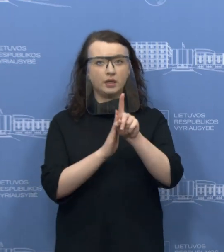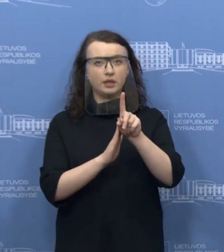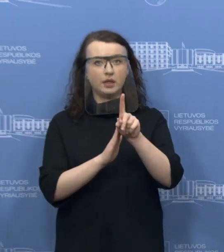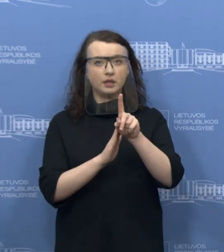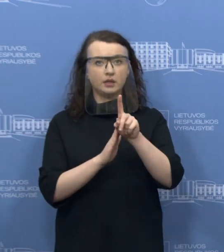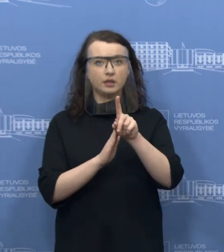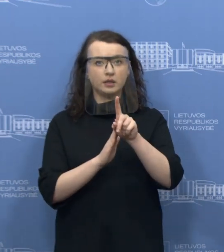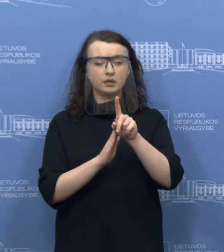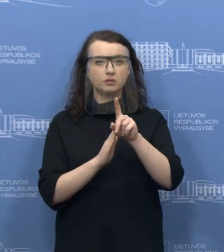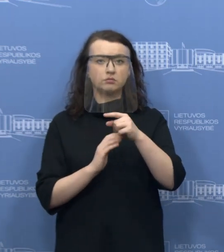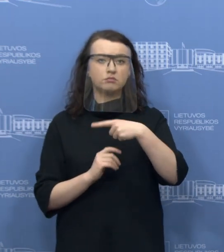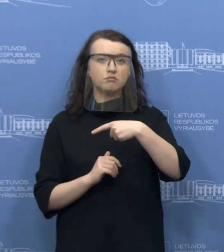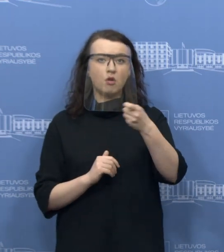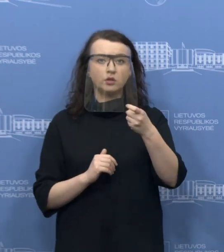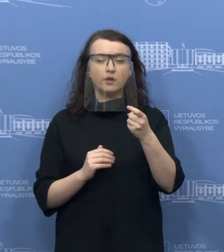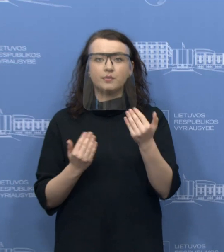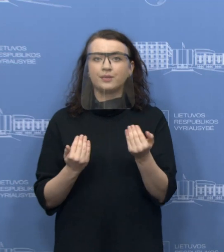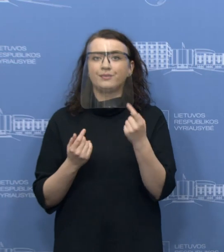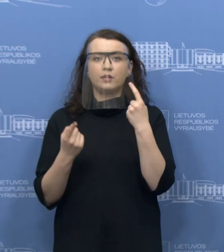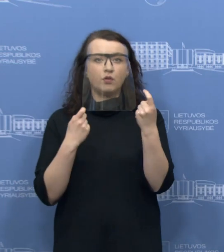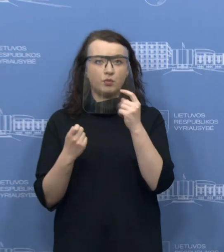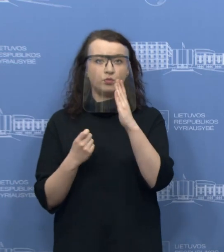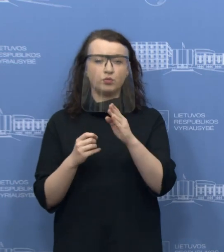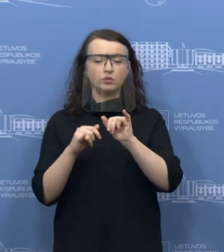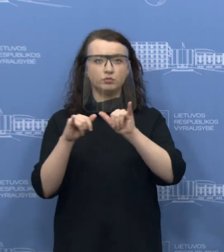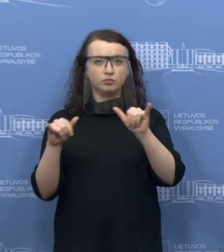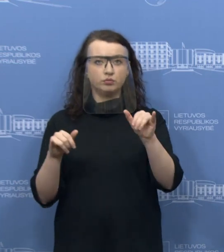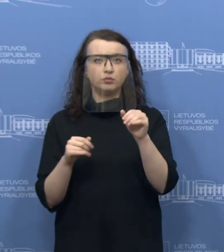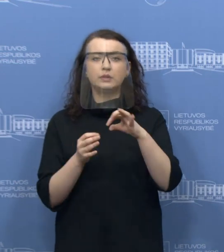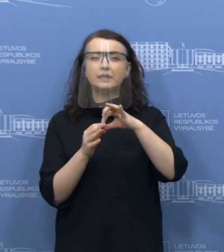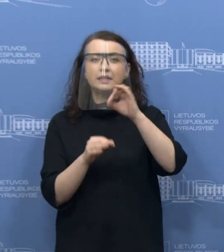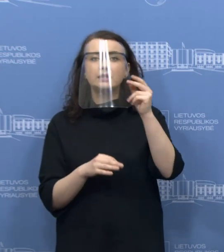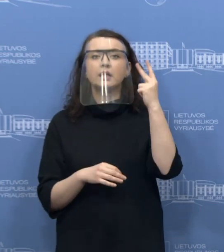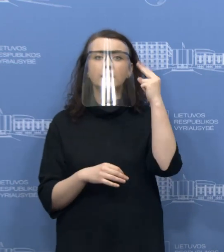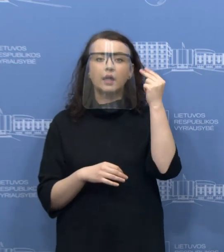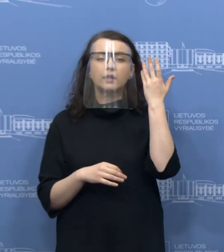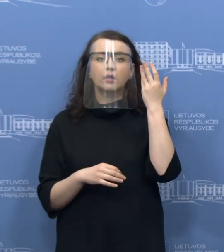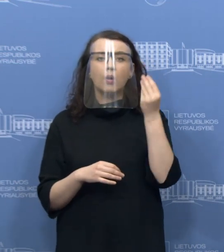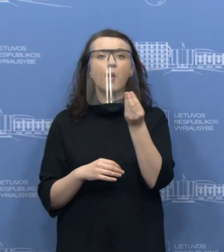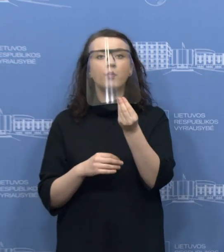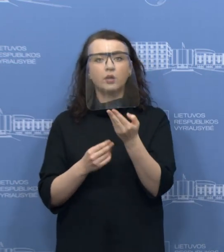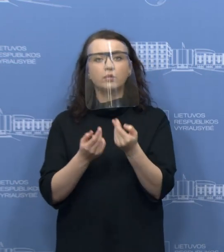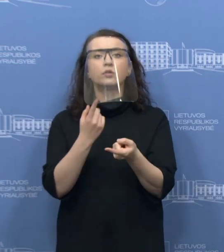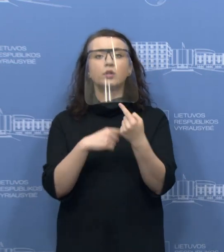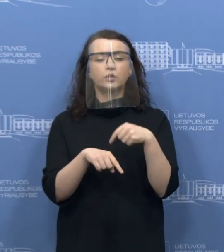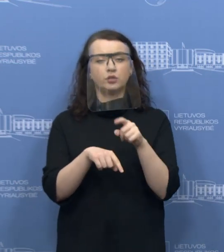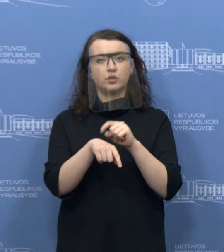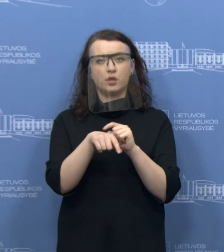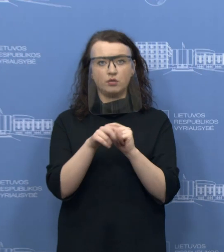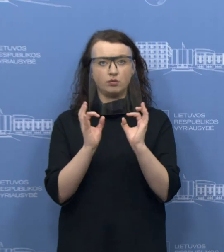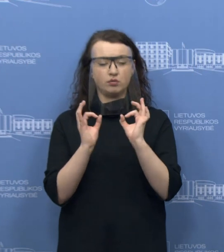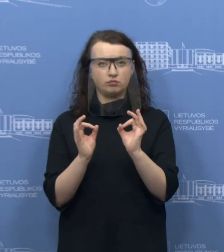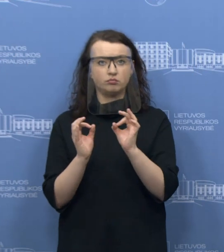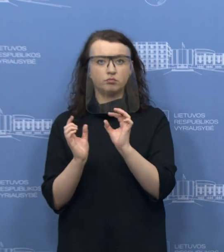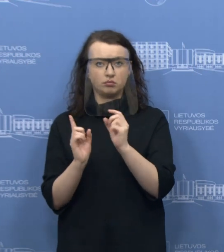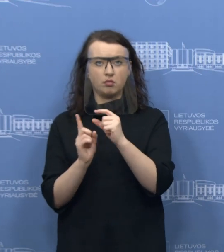kitos savaitės, tačiau atimiausių metų tikrai informuosime apie konkrėčią datą. O pinigų, žinoma, gražinsime laiku, kai tik bus pateikta